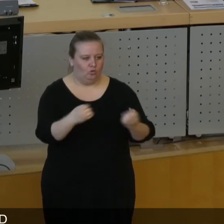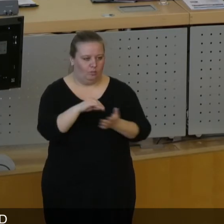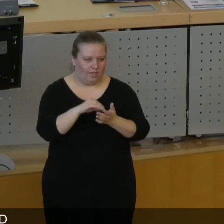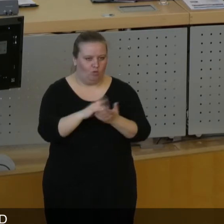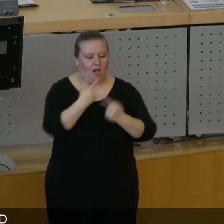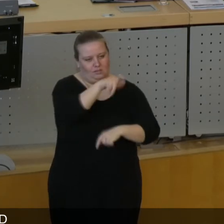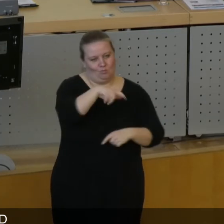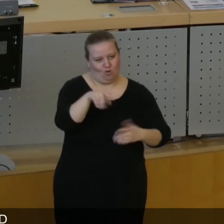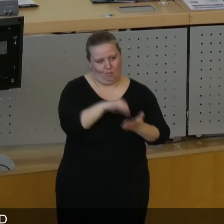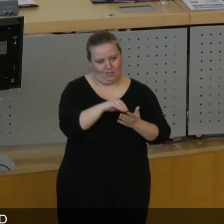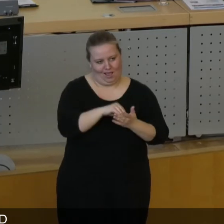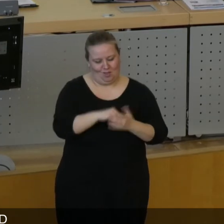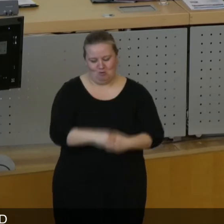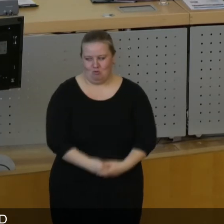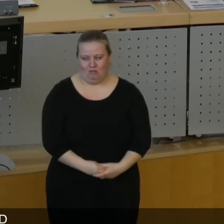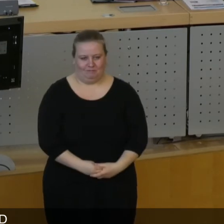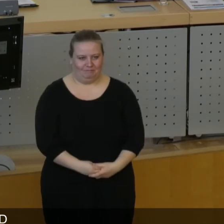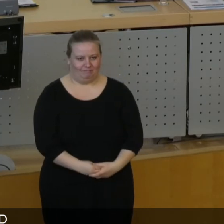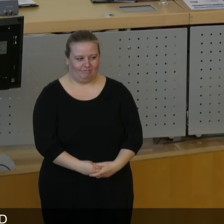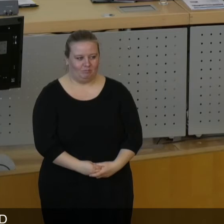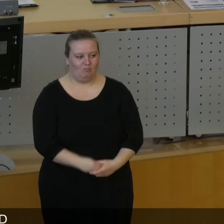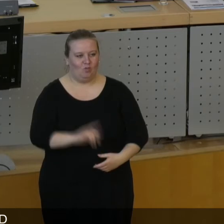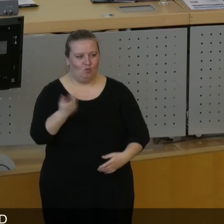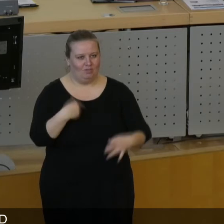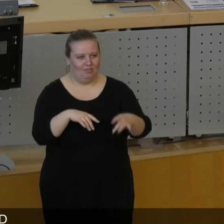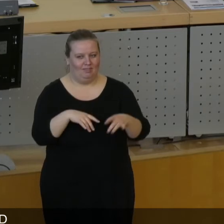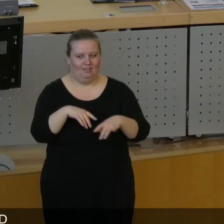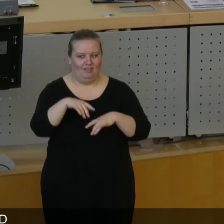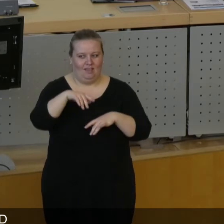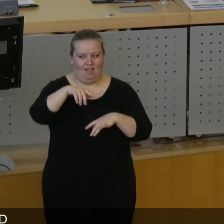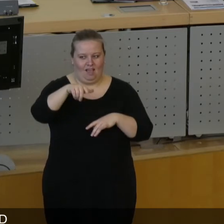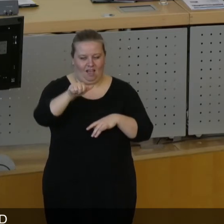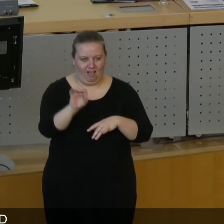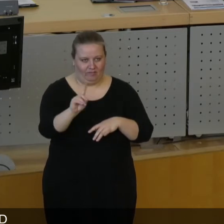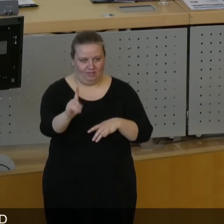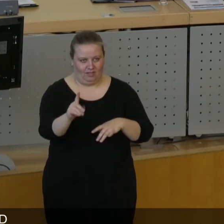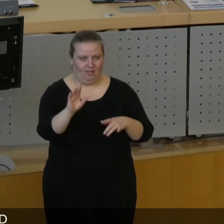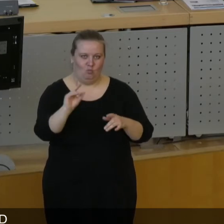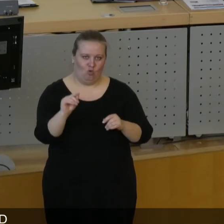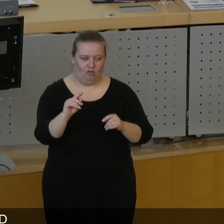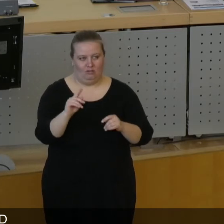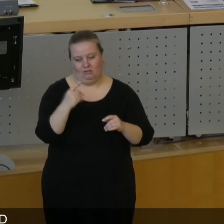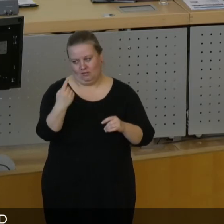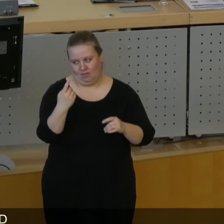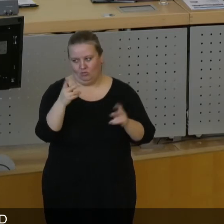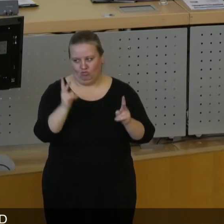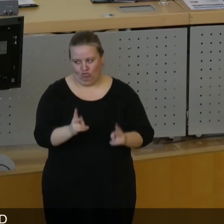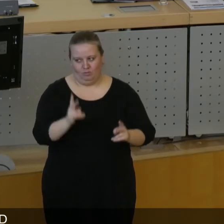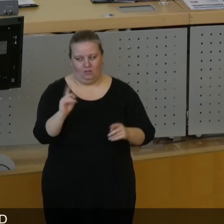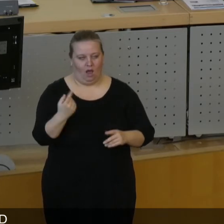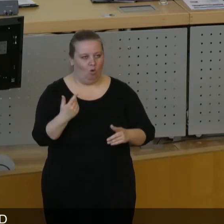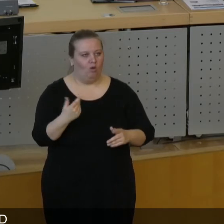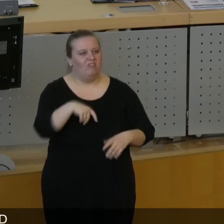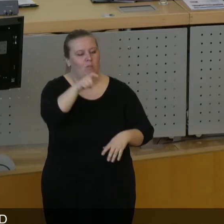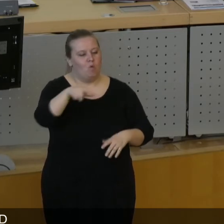ist als Bürgerbeteiligung. Und die AfD wird mal wieder das